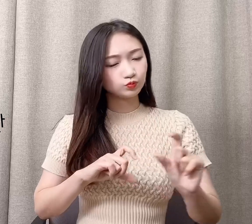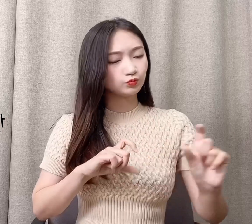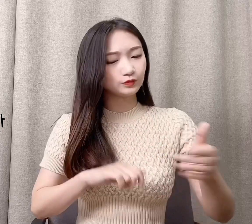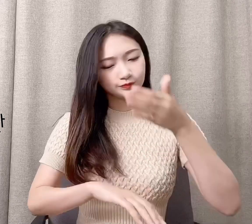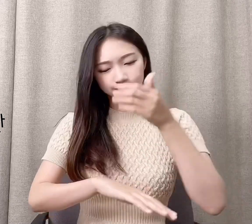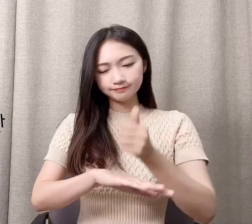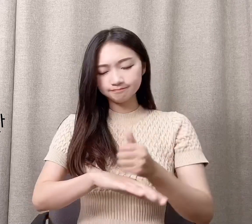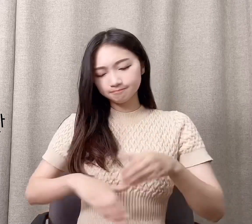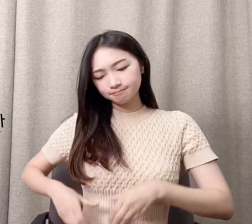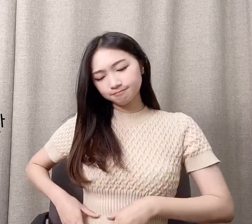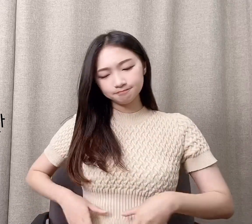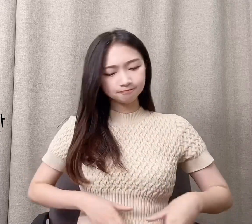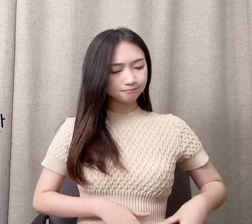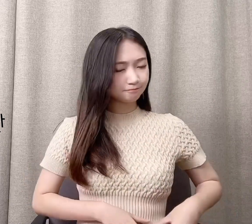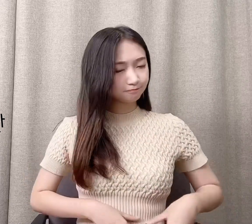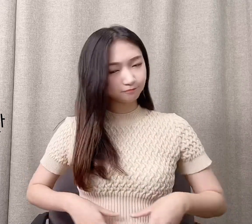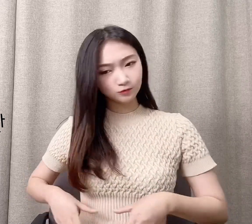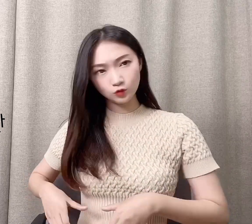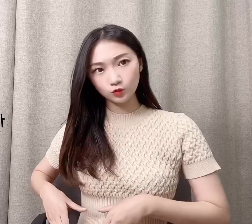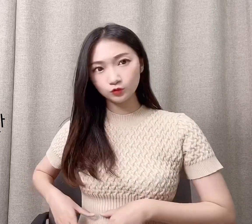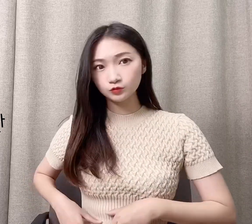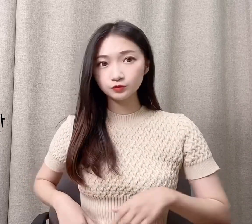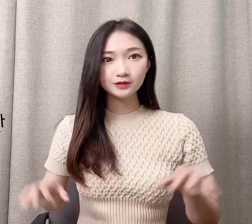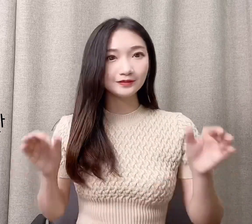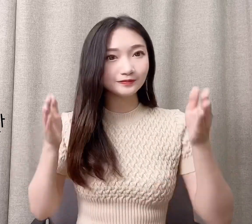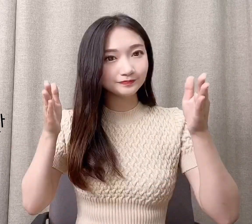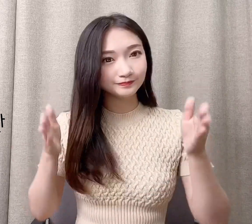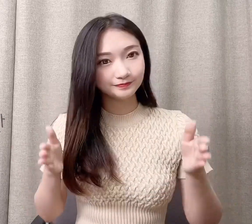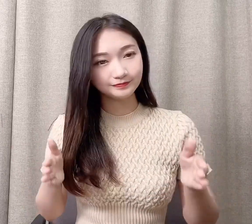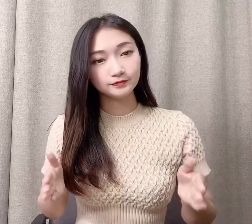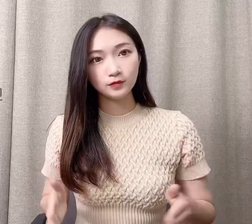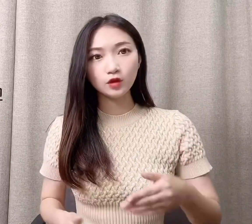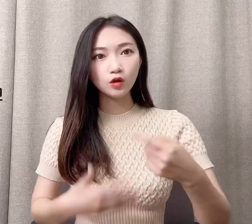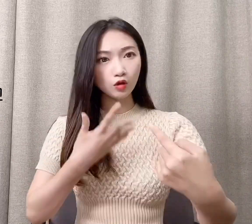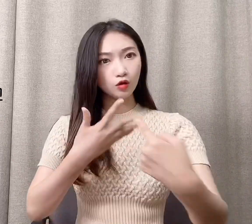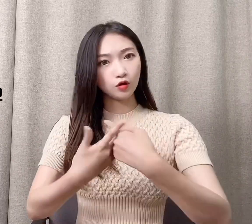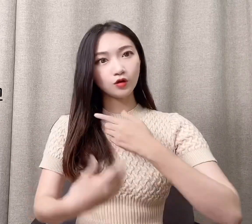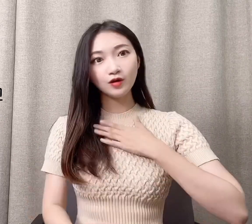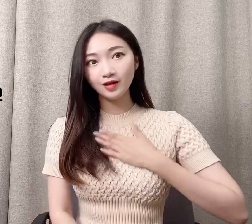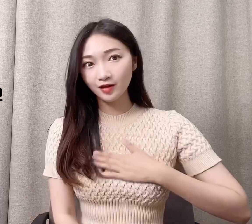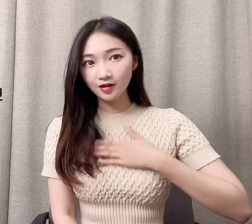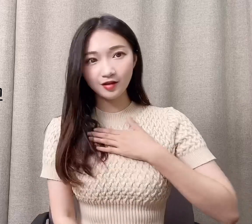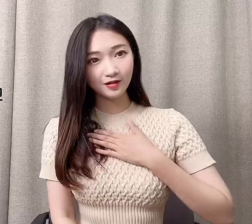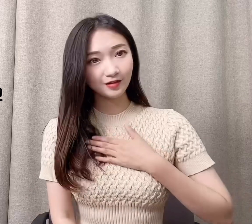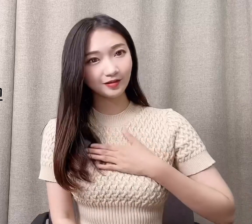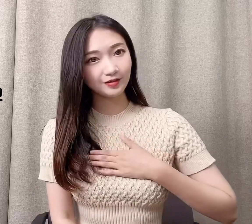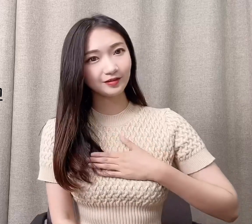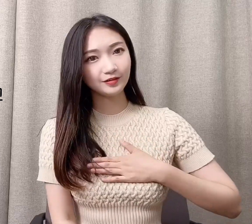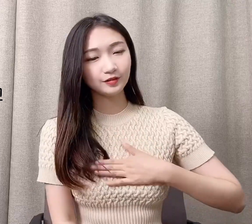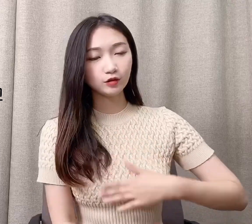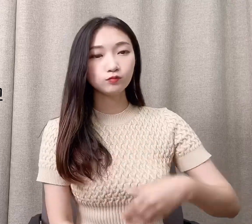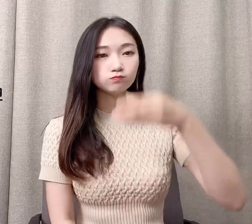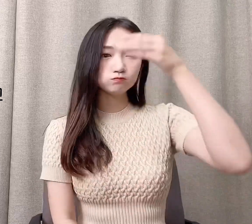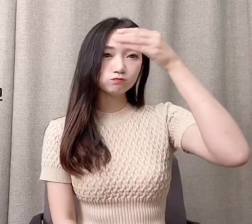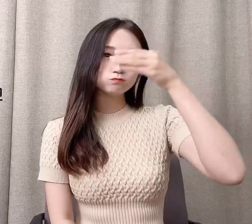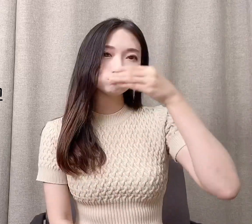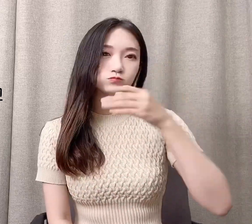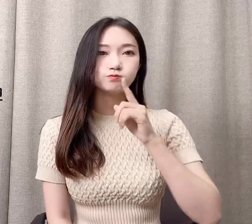나만 사려왔던 순간 알잖아 난 무뚝뚝하고